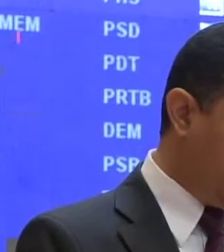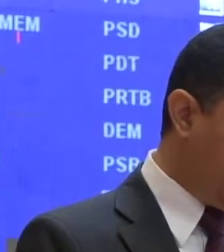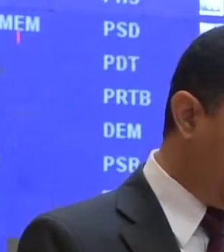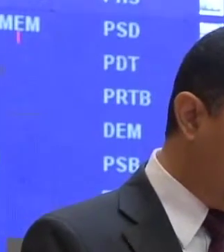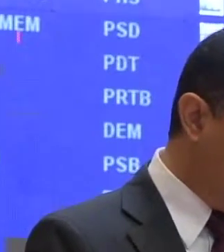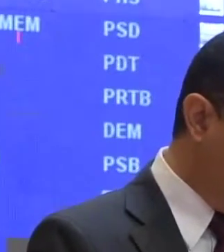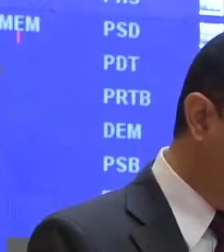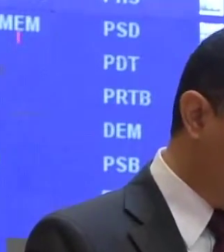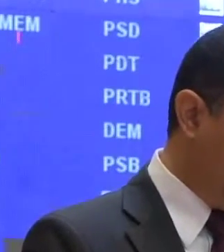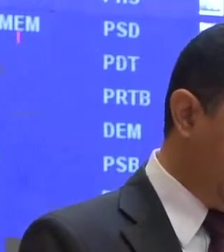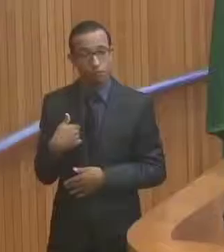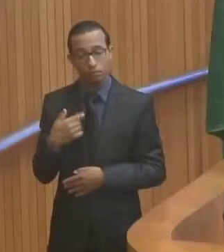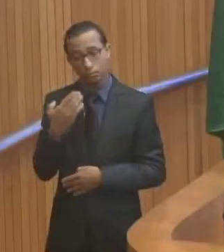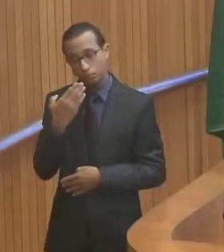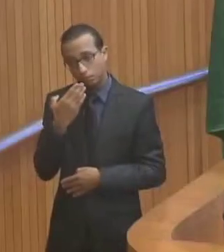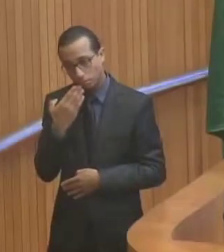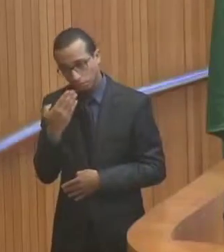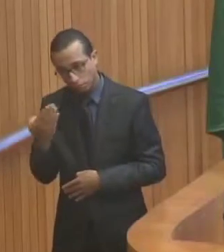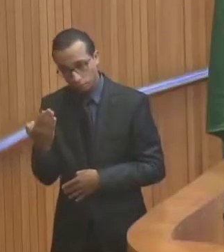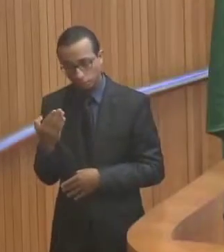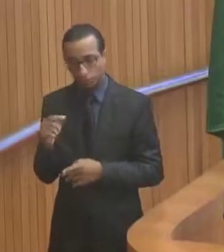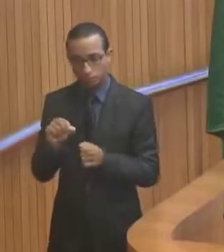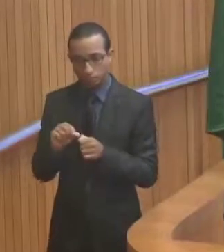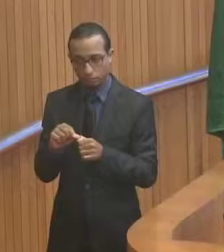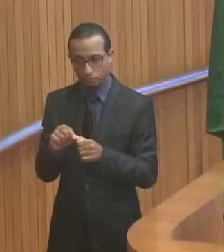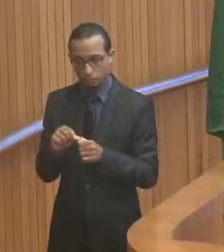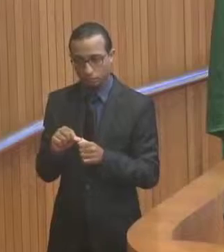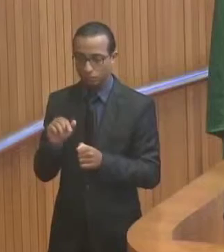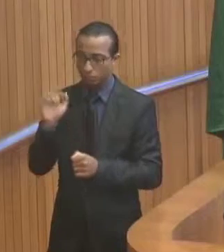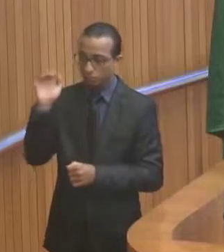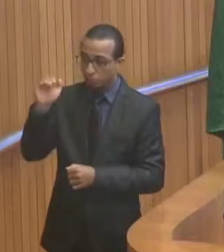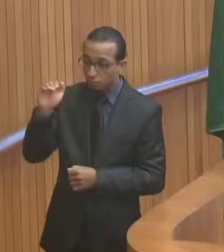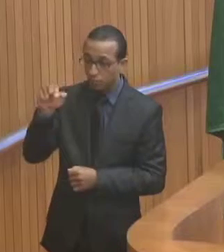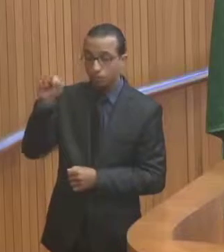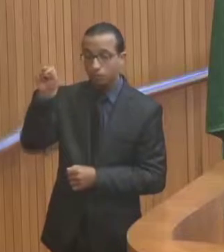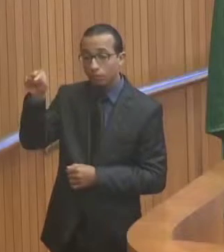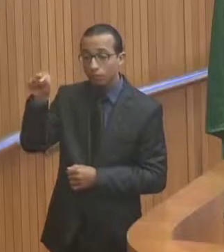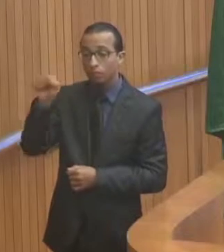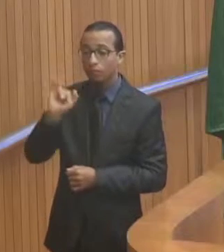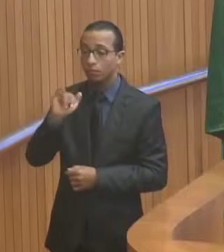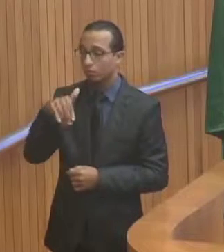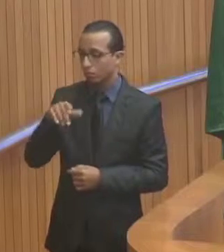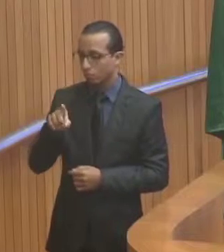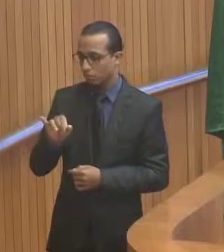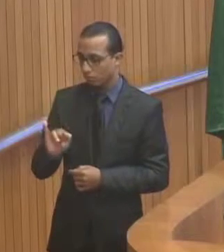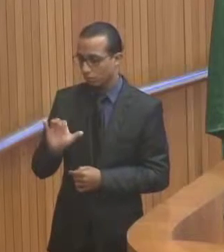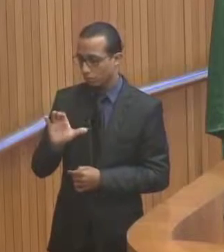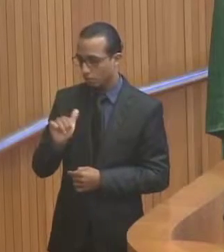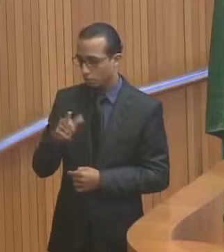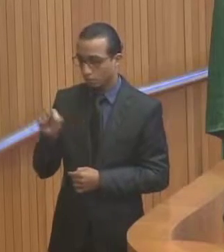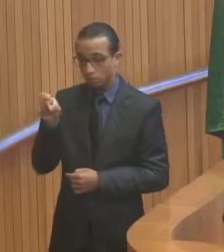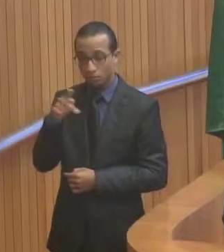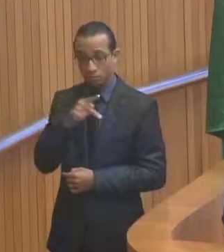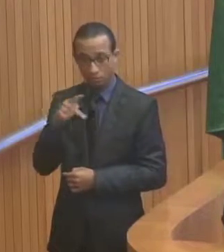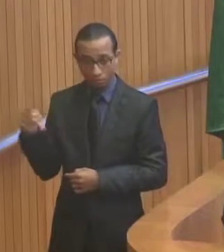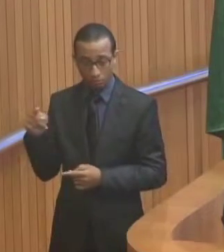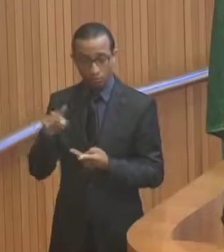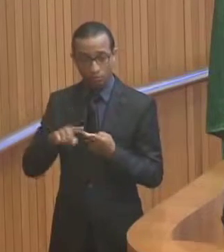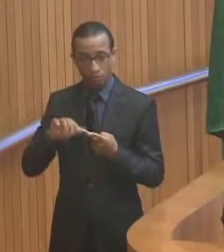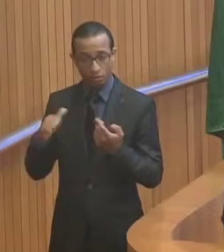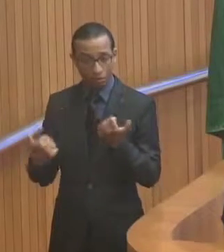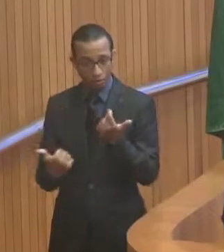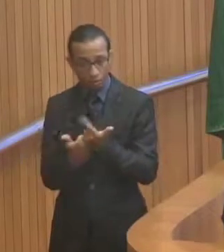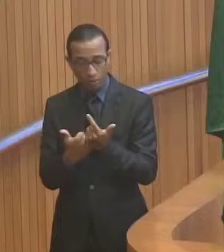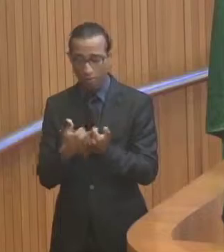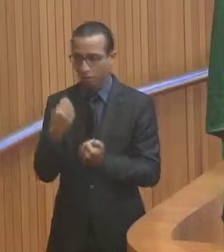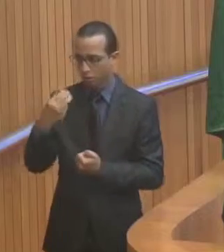eu estou encaminhando essa indicação ao presidente do Banco do Brasil, ao superintendente do